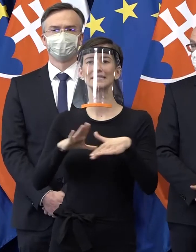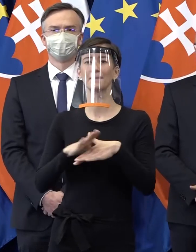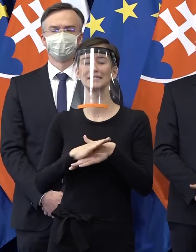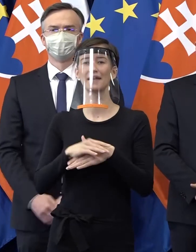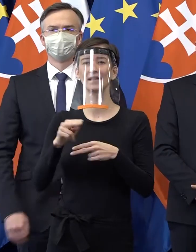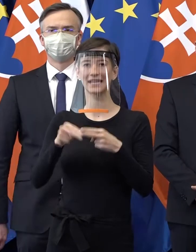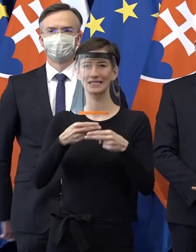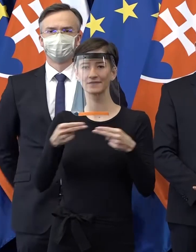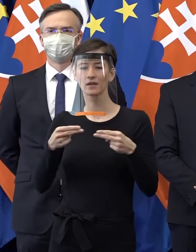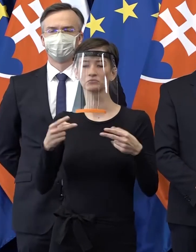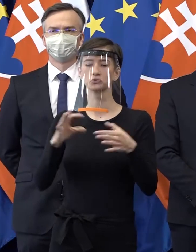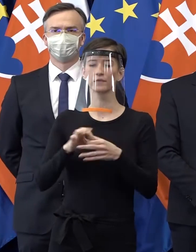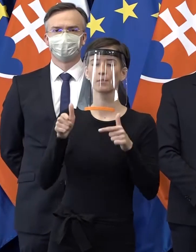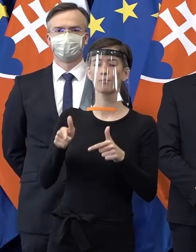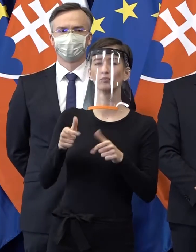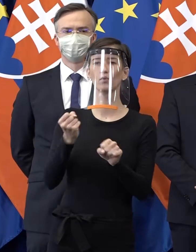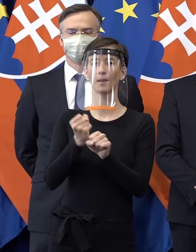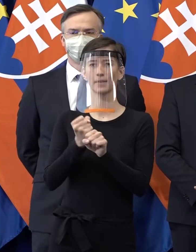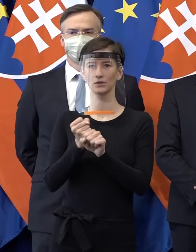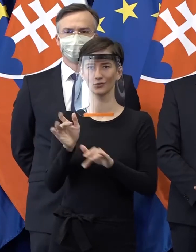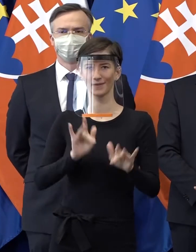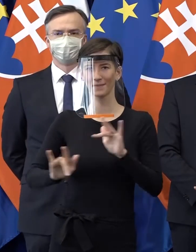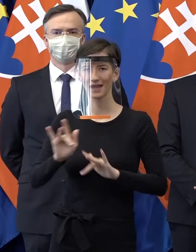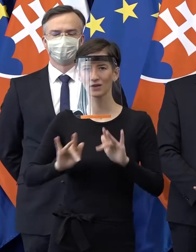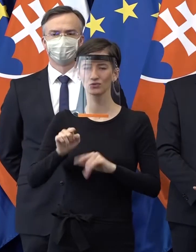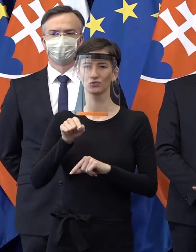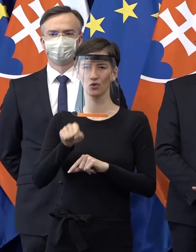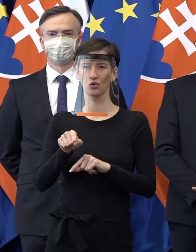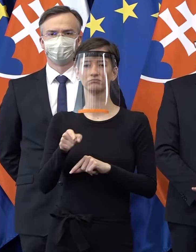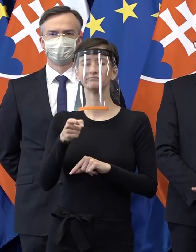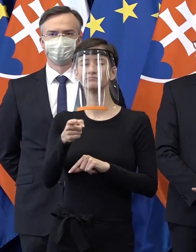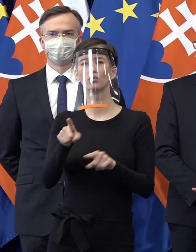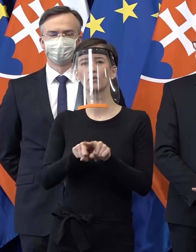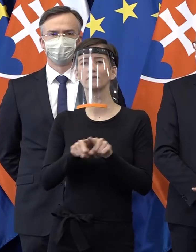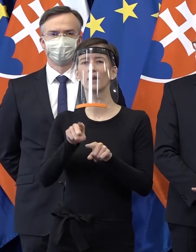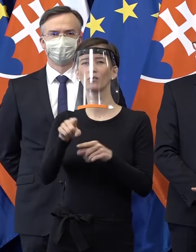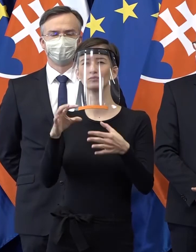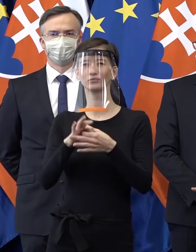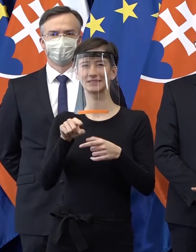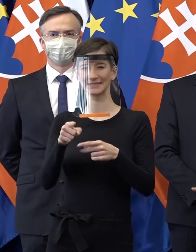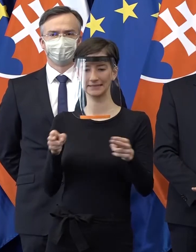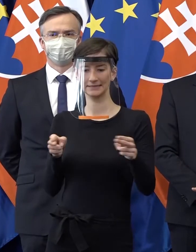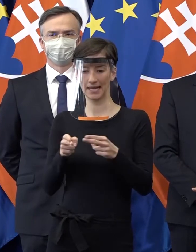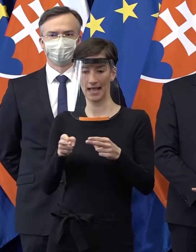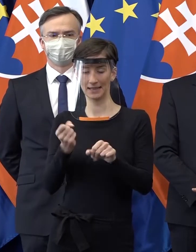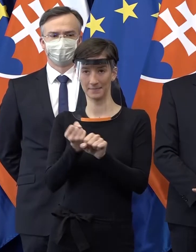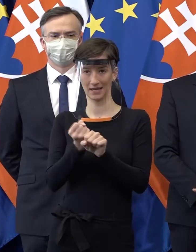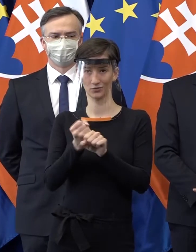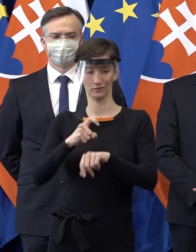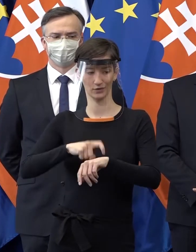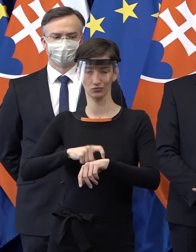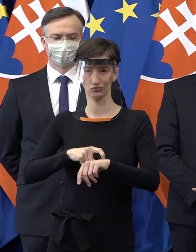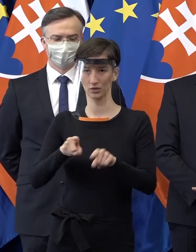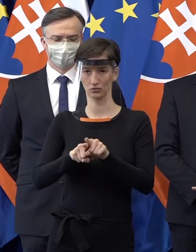podpory pracovných miest, to, čo sa možno nazýva tá schéma Kurzarbeit, ale aj ďalšie podnety. Predstavili sme